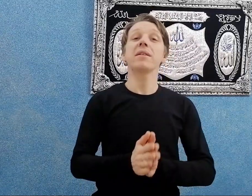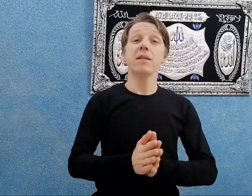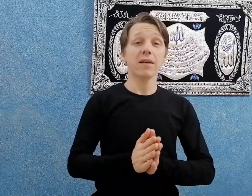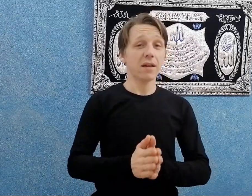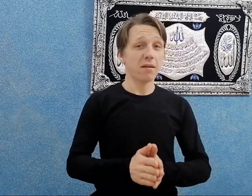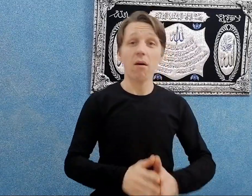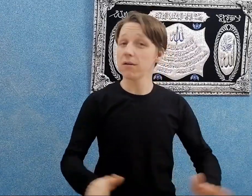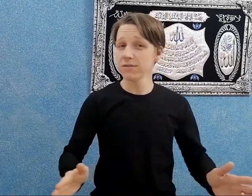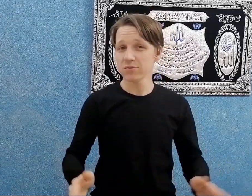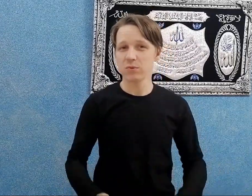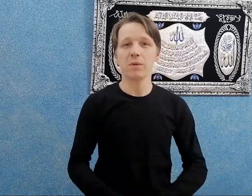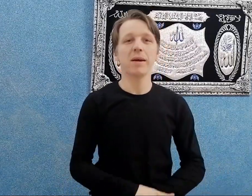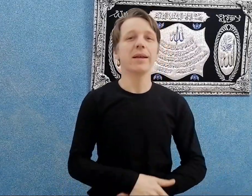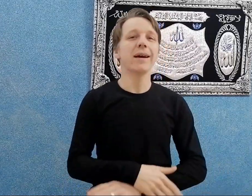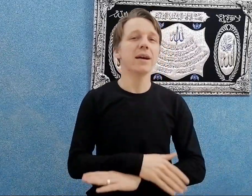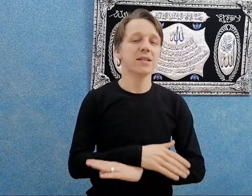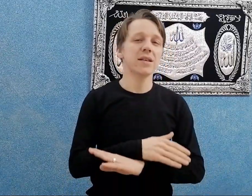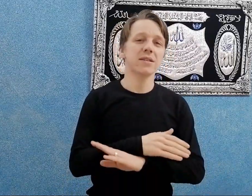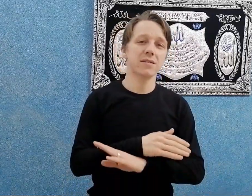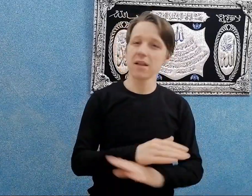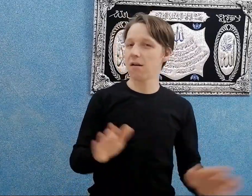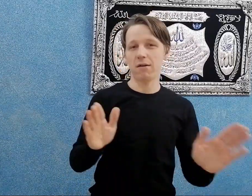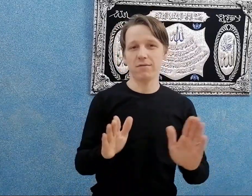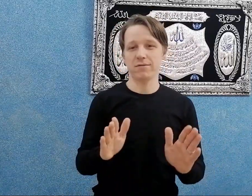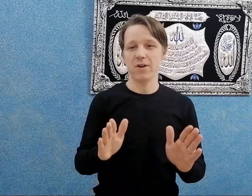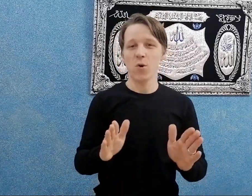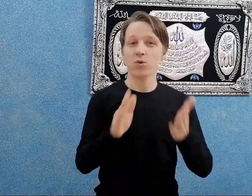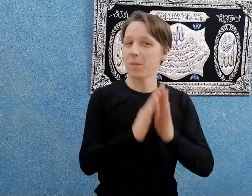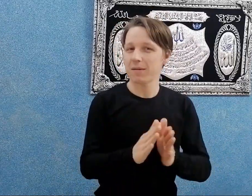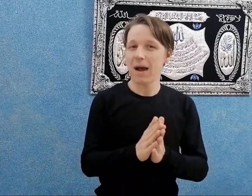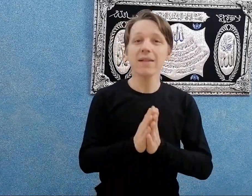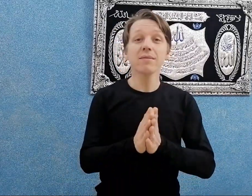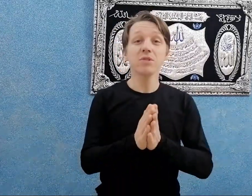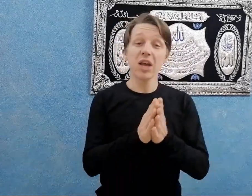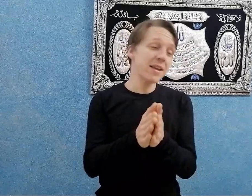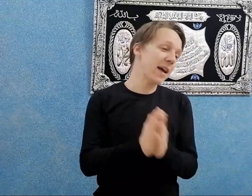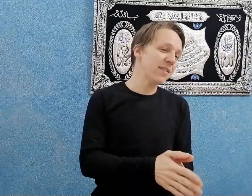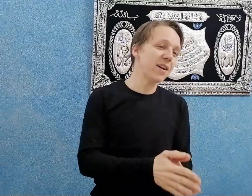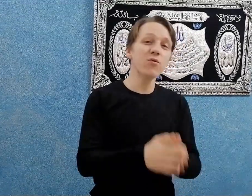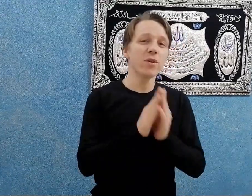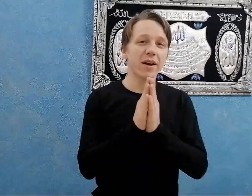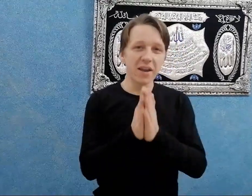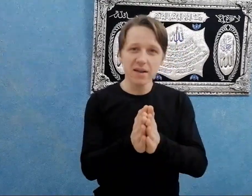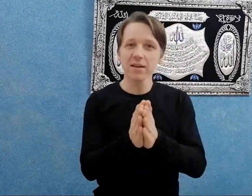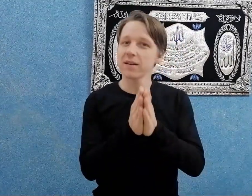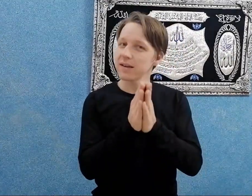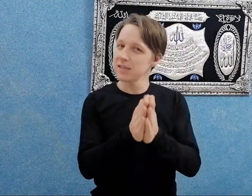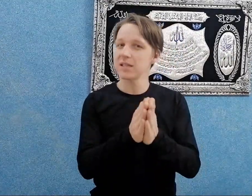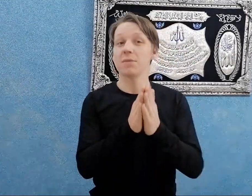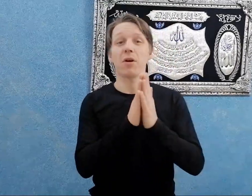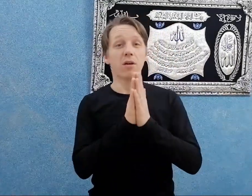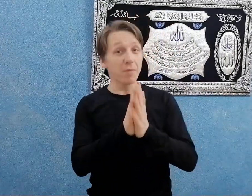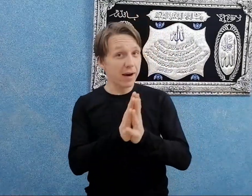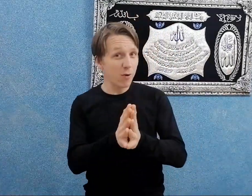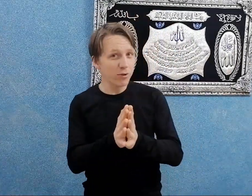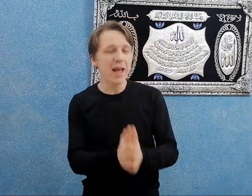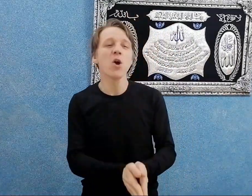تاني خالص. وبيبقى ليها احساس تاني خالص. وطبعا مش اي حد يعرفه. خير الناس اللي مجربة الجو ده.